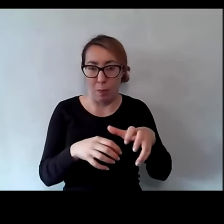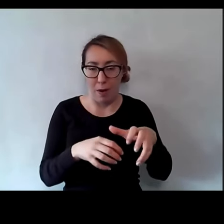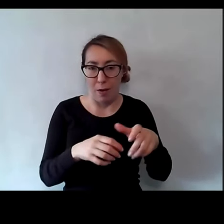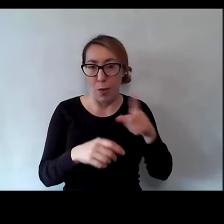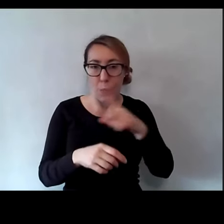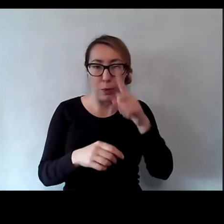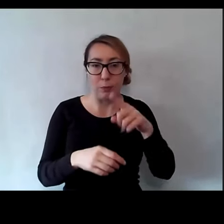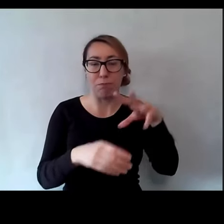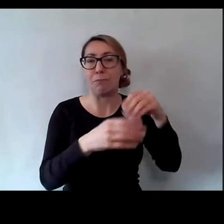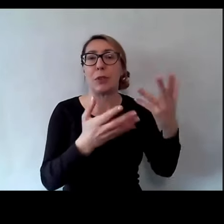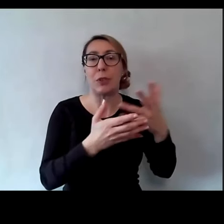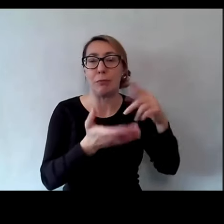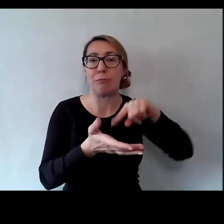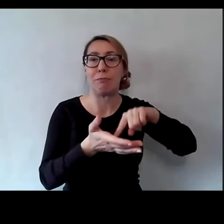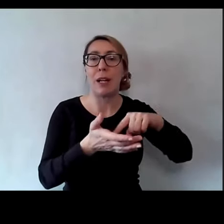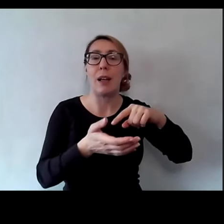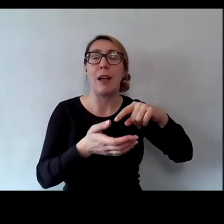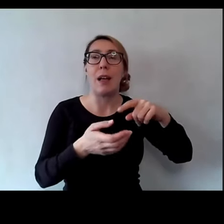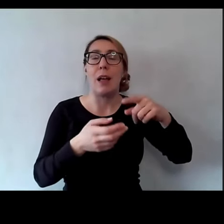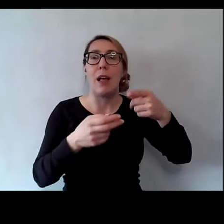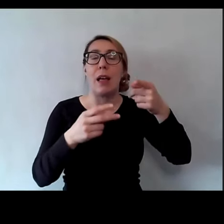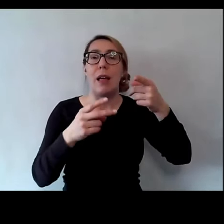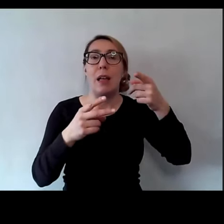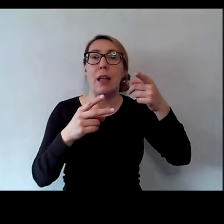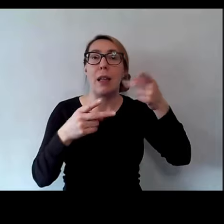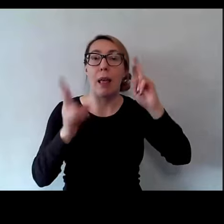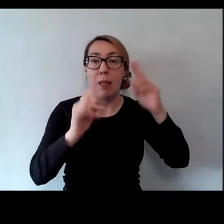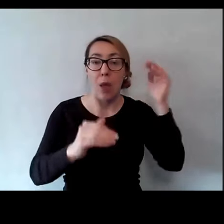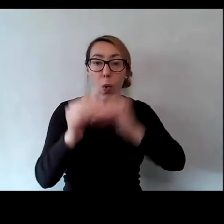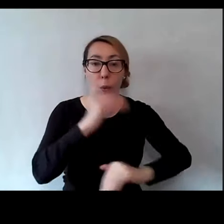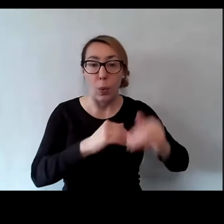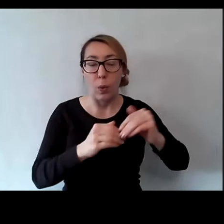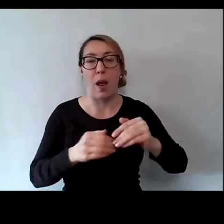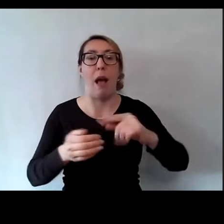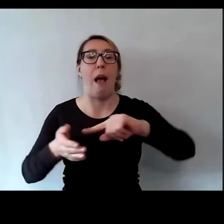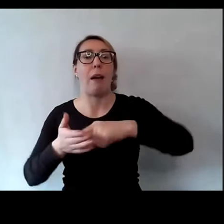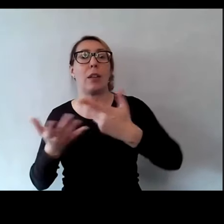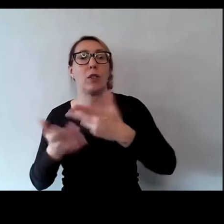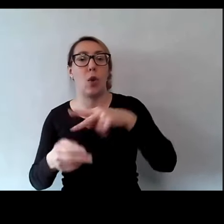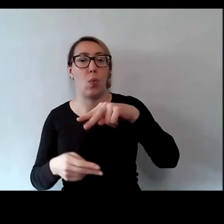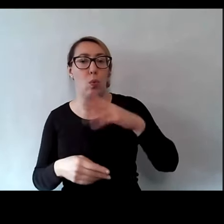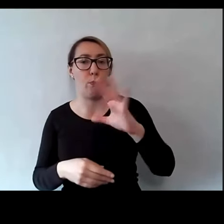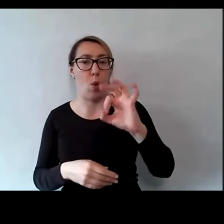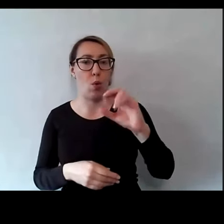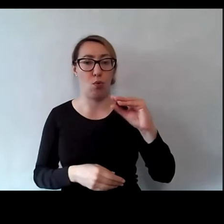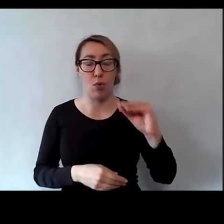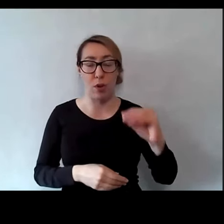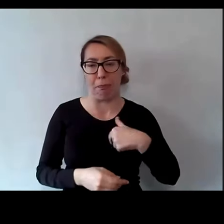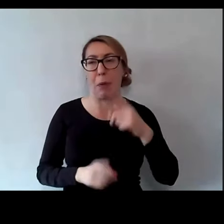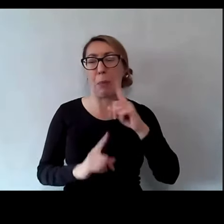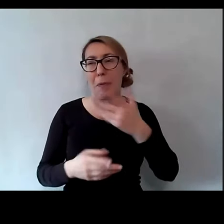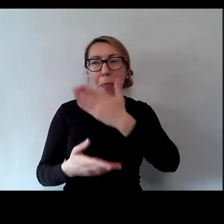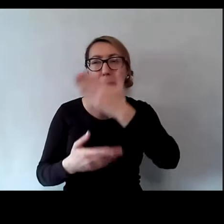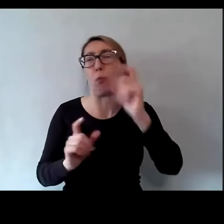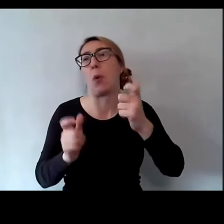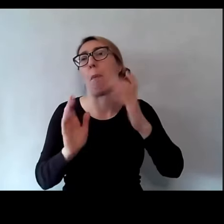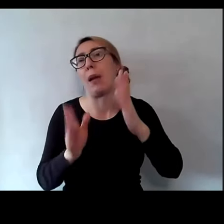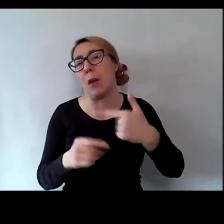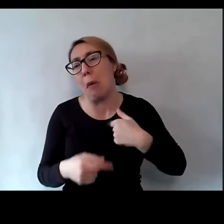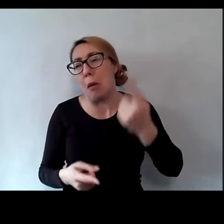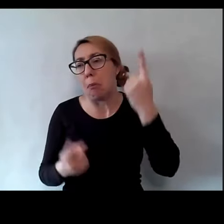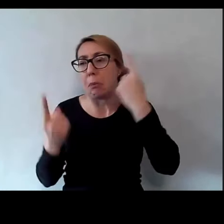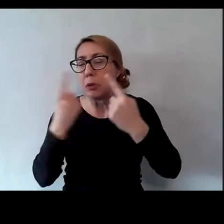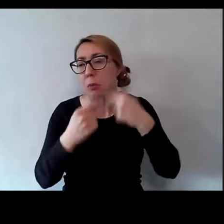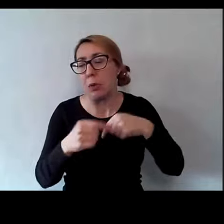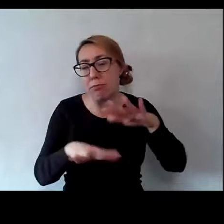zrzeszoną, a zarejestrowaną w oboczu. I tak naprawdę niewiele wiedzieliśmy o tym, co nas czeka, bo myśleliśmy, że będziemy sobie